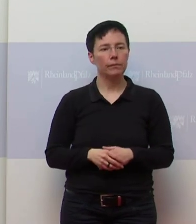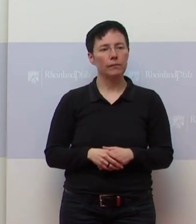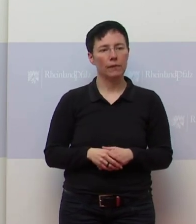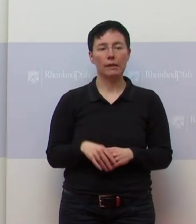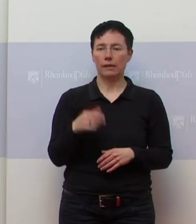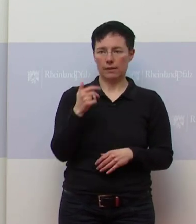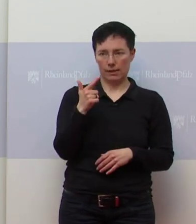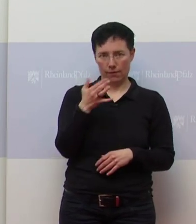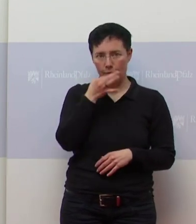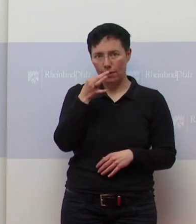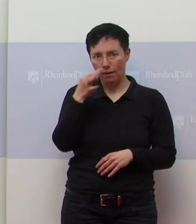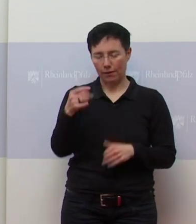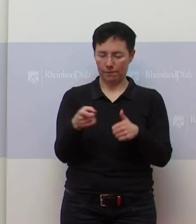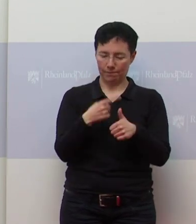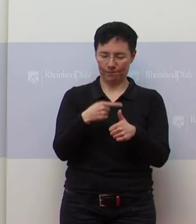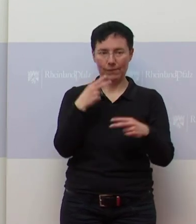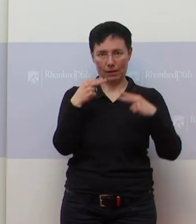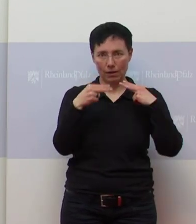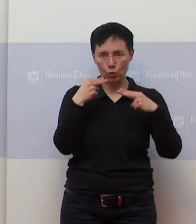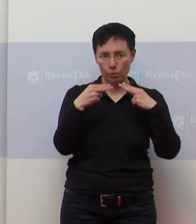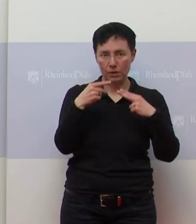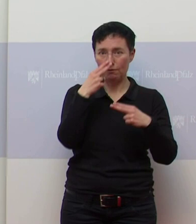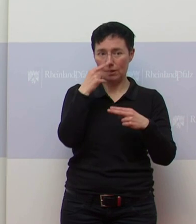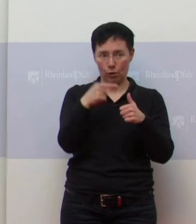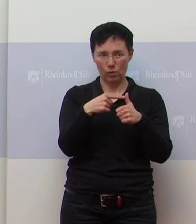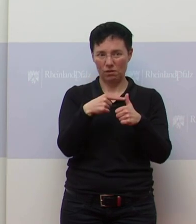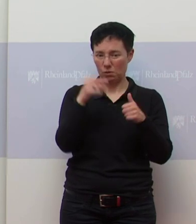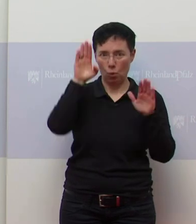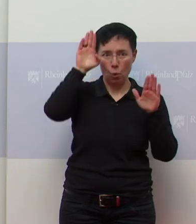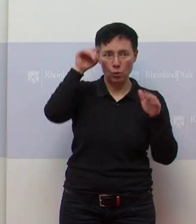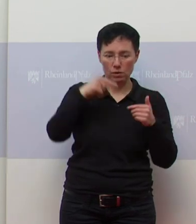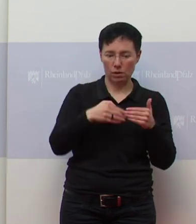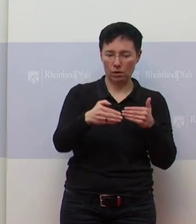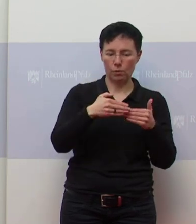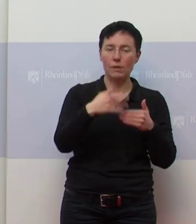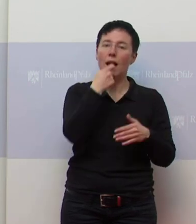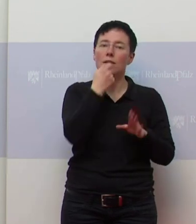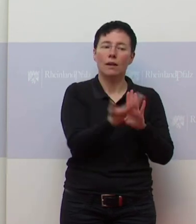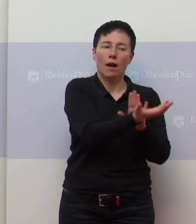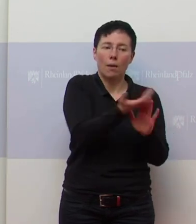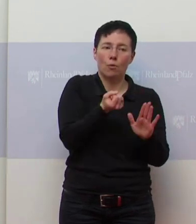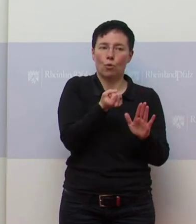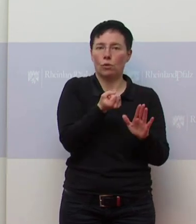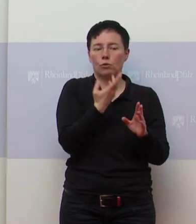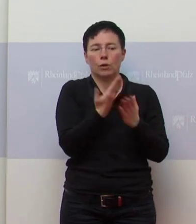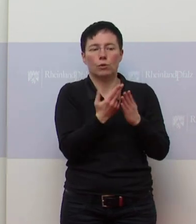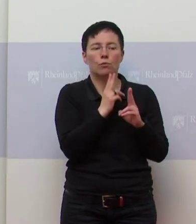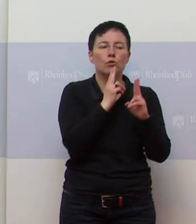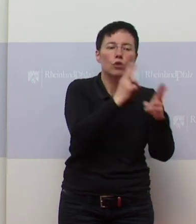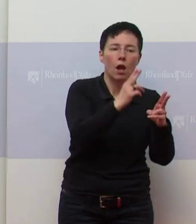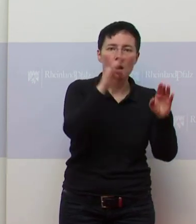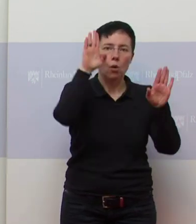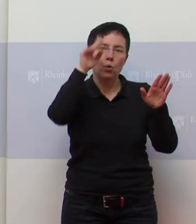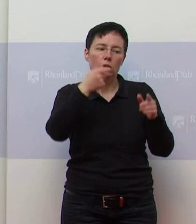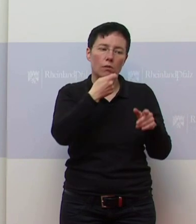Zwei Fragen. Einmal zum Thema Gastronomie. Wie sieht es aus über Ostern mit Thema Abholung zum Beispiel von Gerichten? Ein Ostermenü